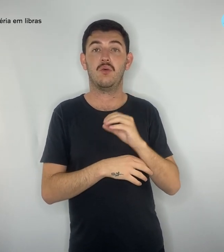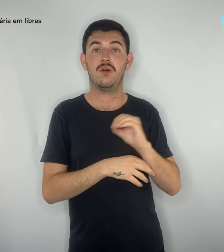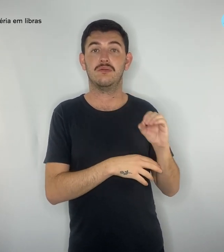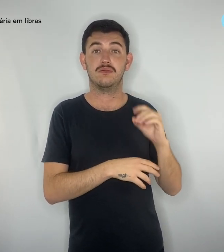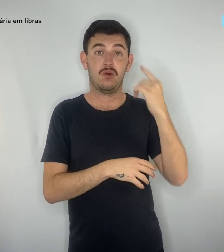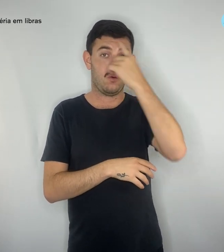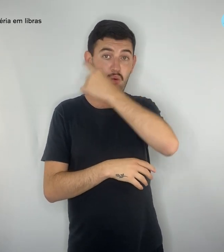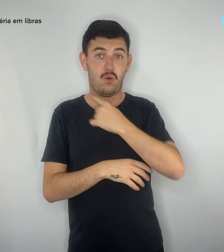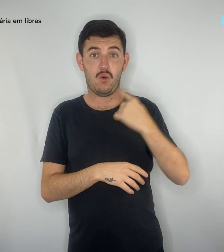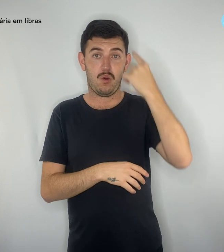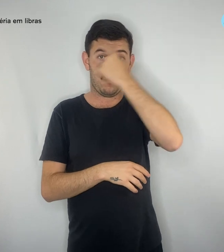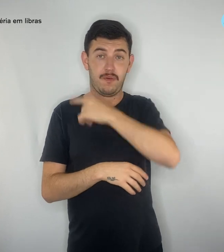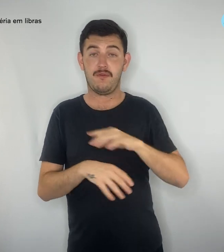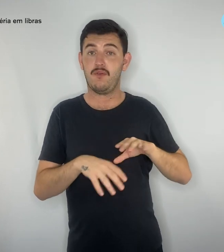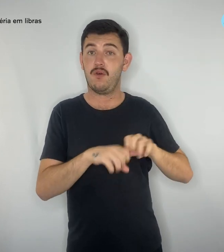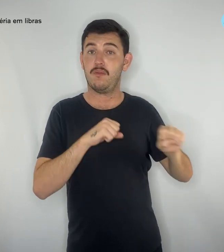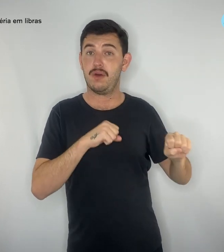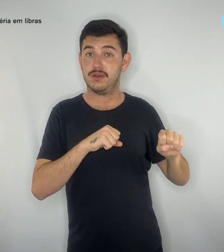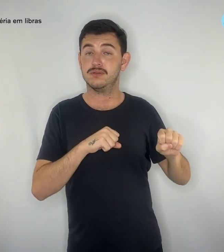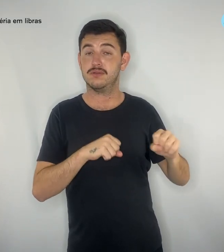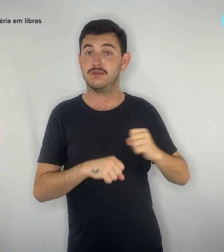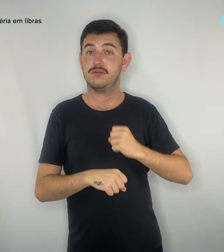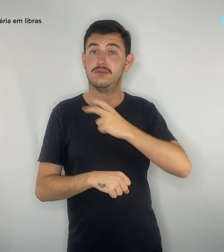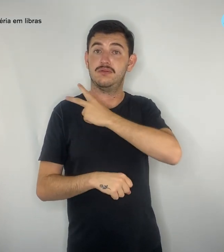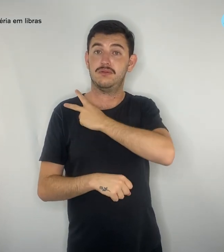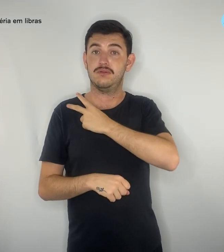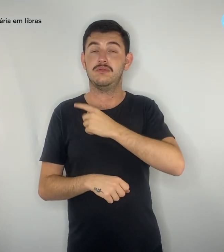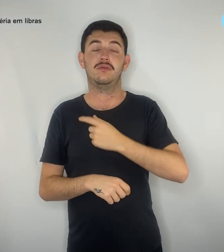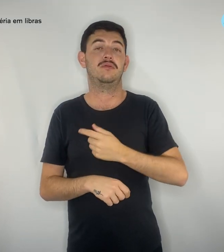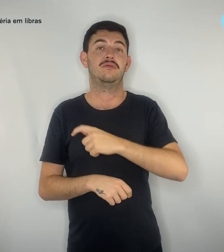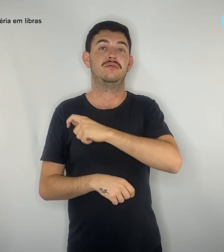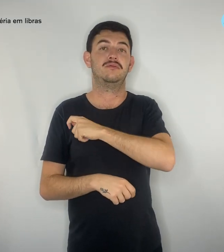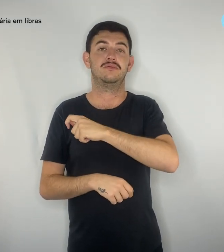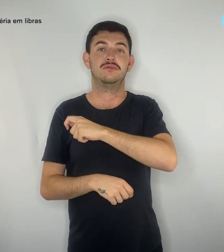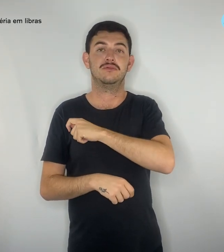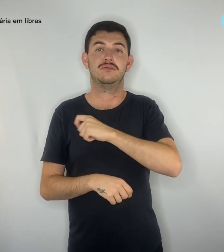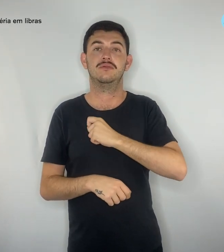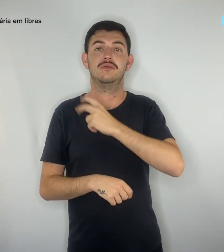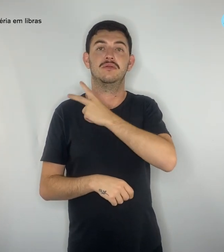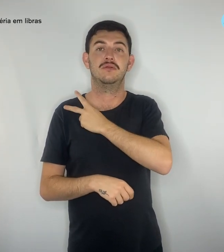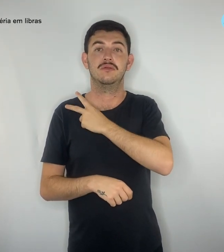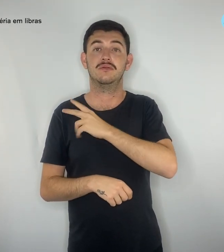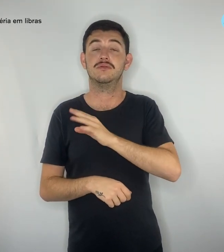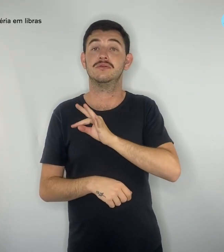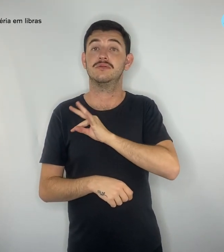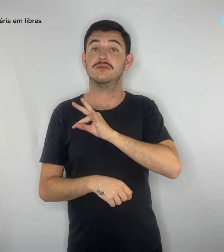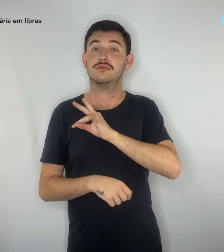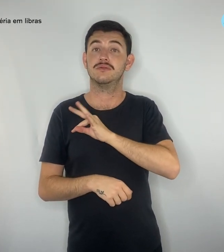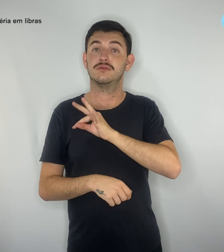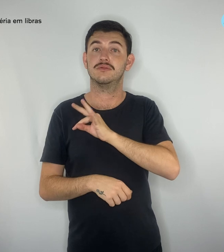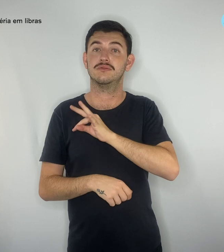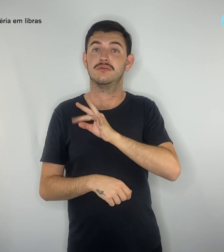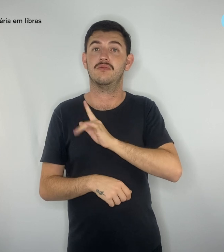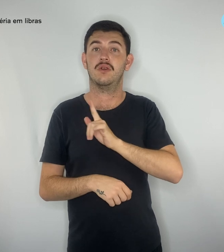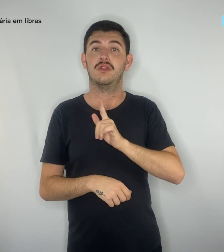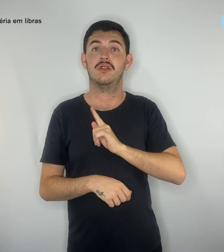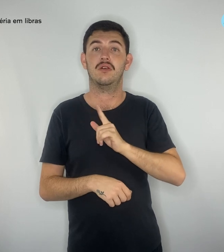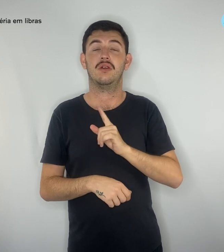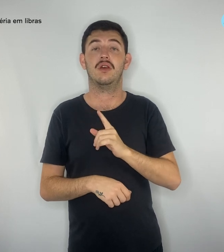Para estudantes do ensino médio técnico, a carga horária será de 2,1 mil horas,